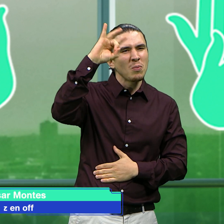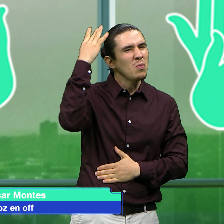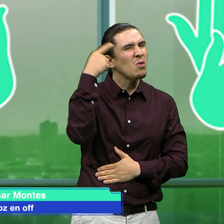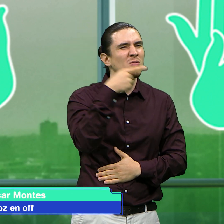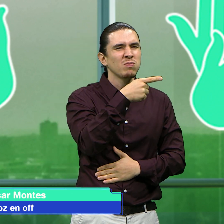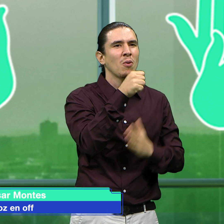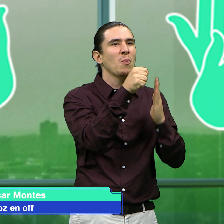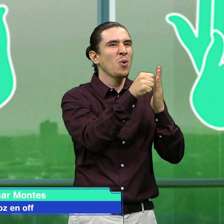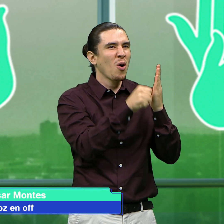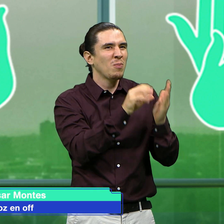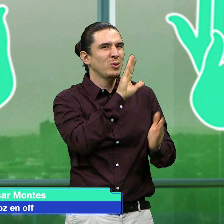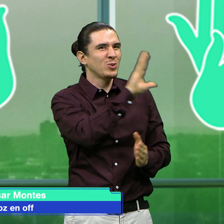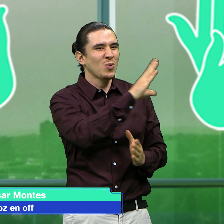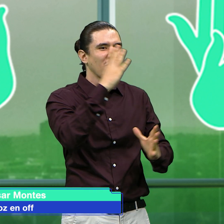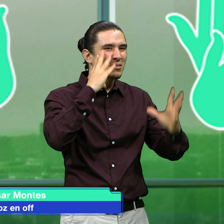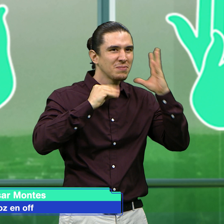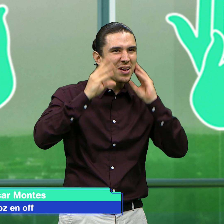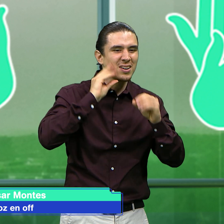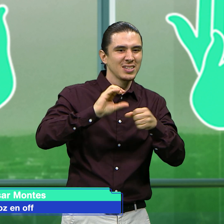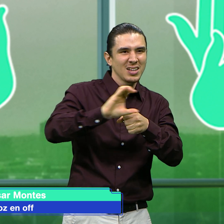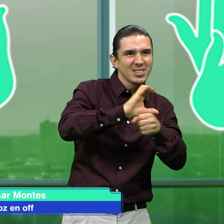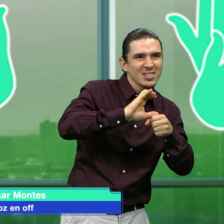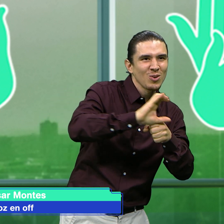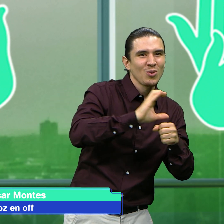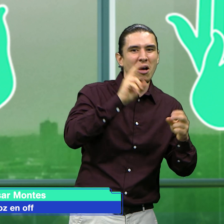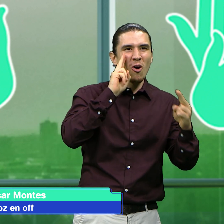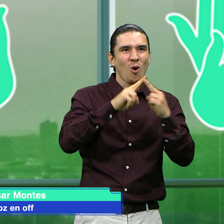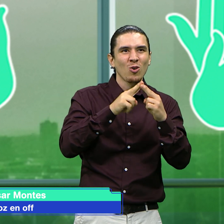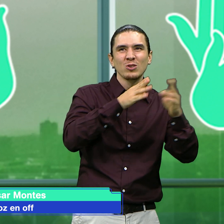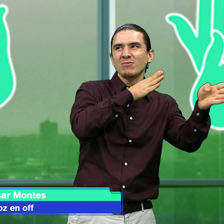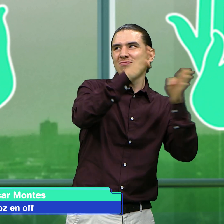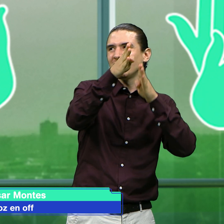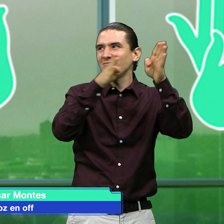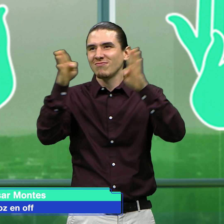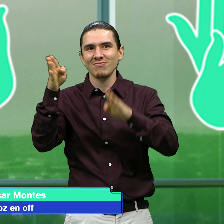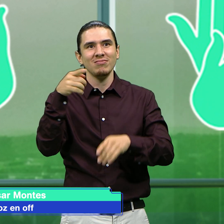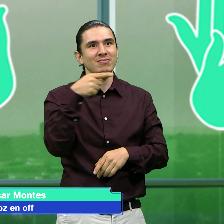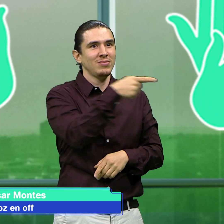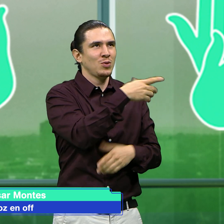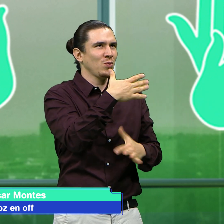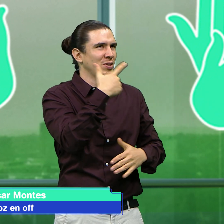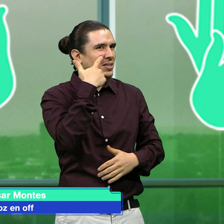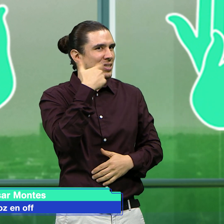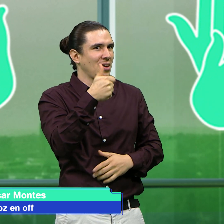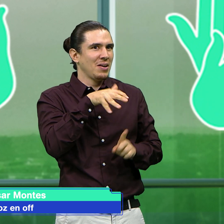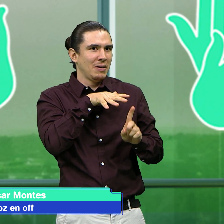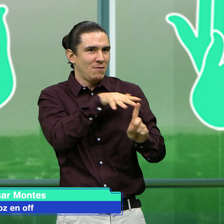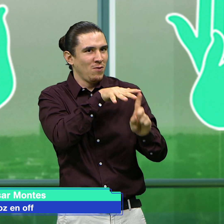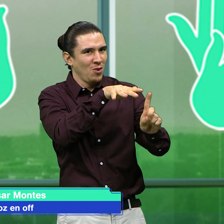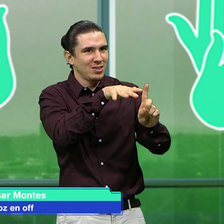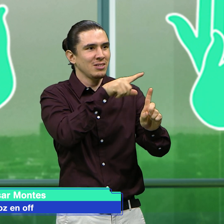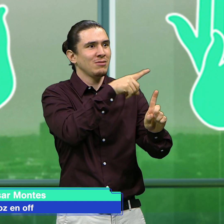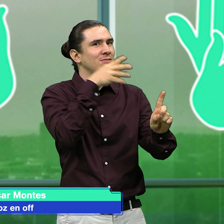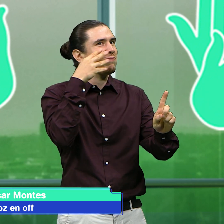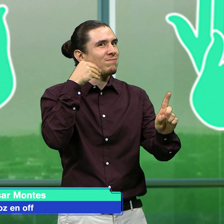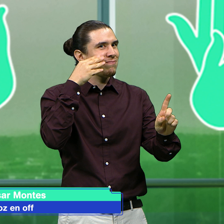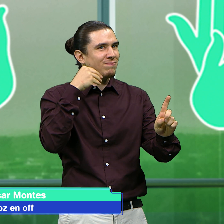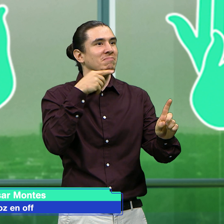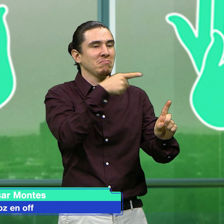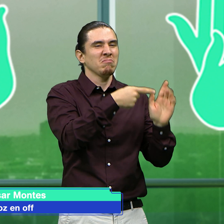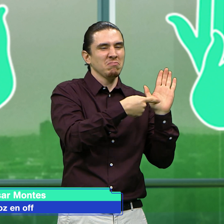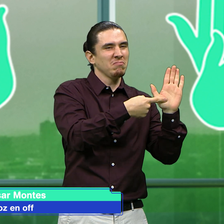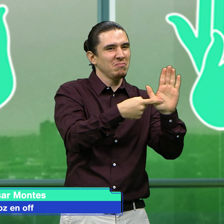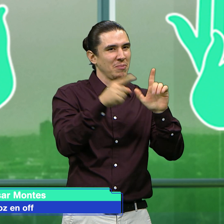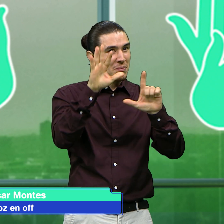Vamos a hablar ahorita del apartamento de La Mona. Ella recorre algunos lugares de la ciudad y en estos recorridos se pretende visibilizar a